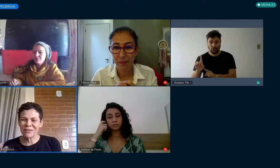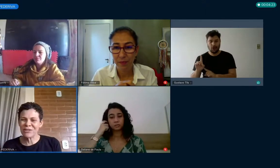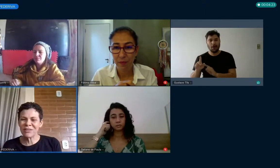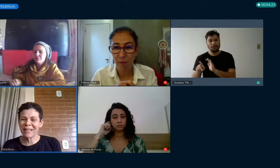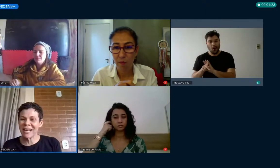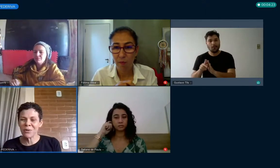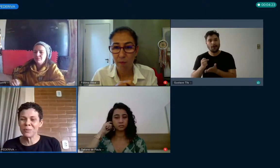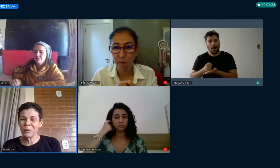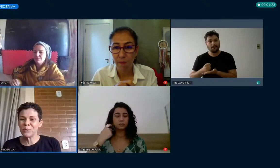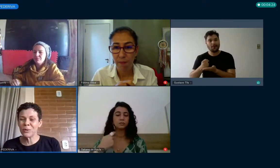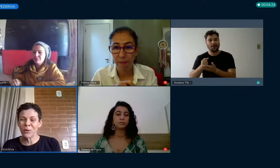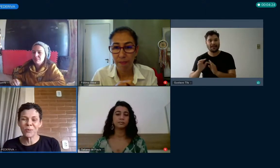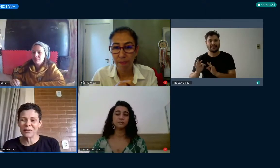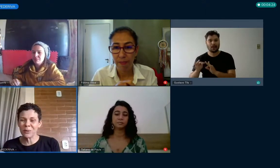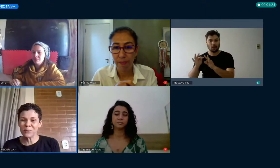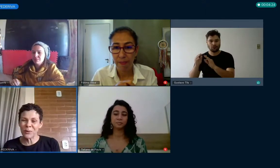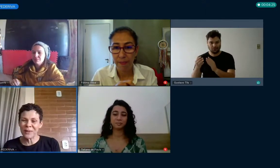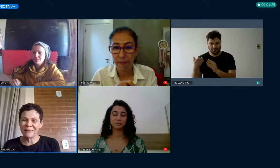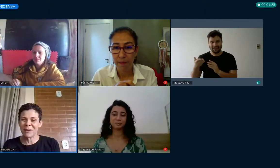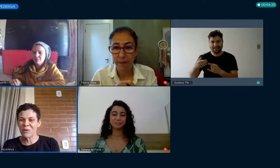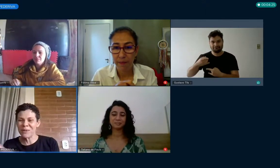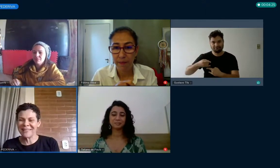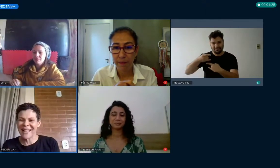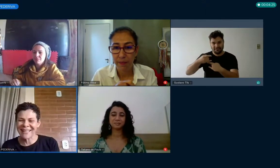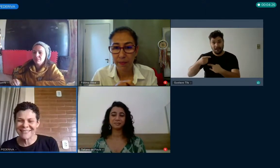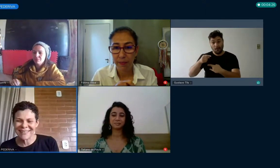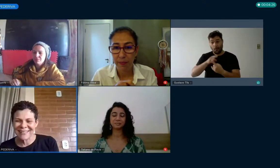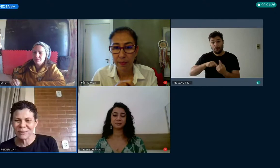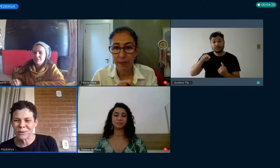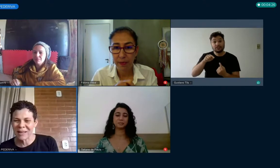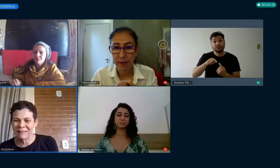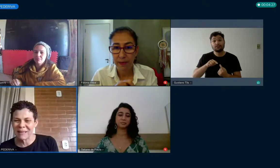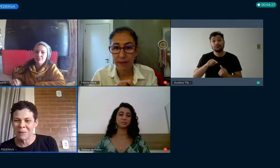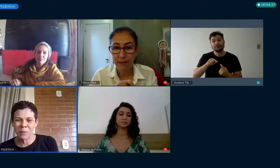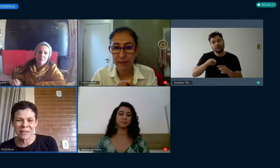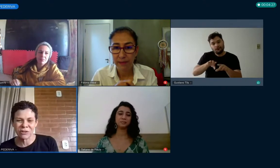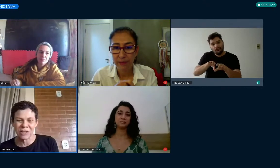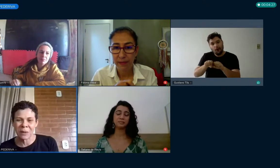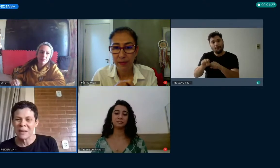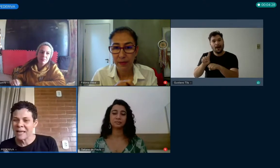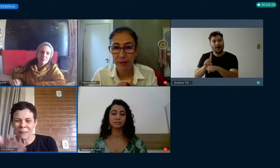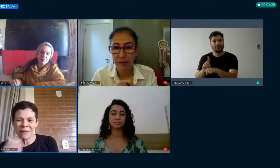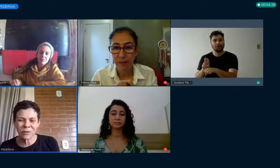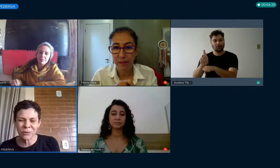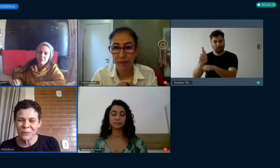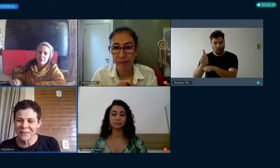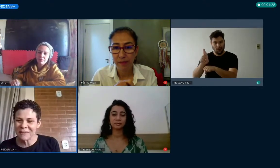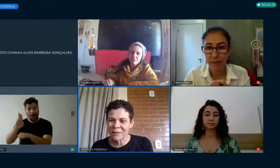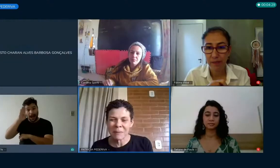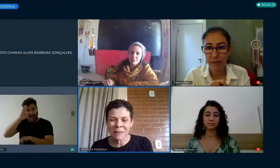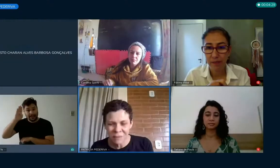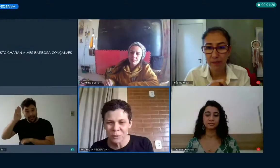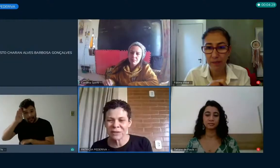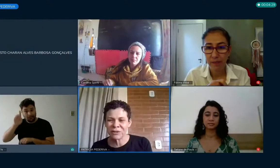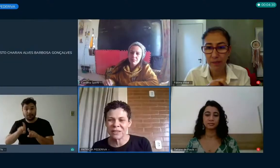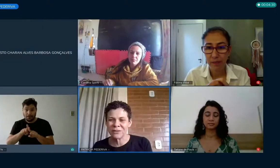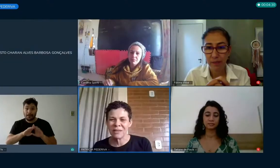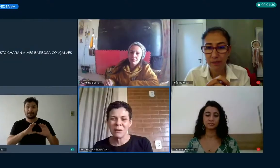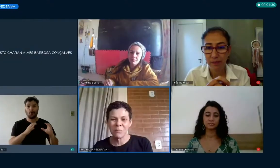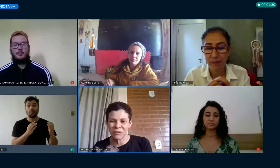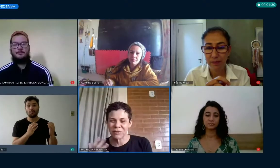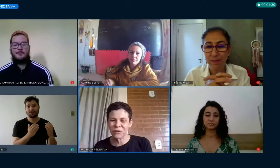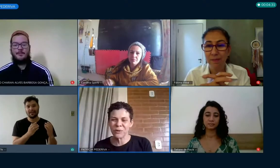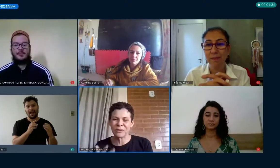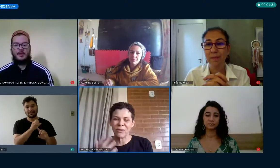para a gente entregar um doutor uma doutora para a comunidade não só acadêmica comunidade em geral é preciso tudo isso é preciso muita